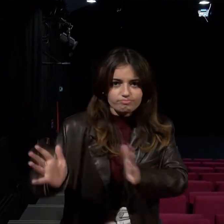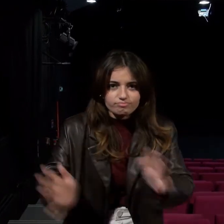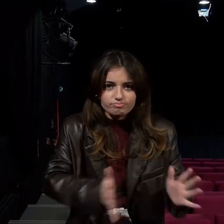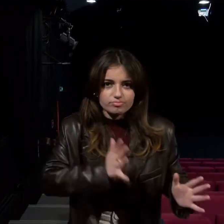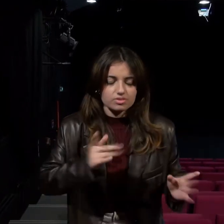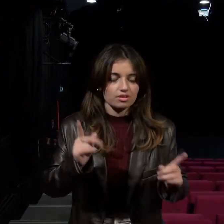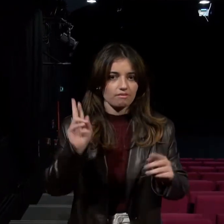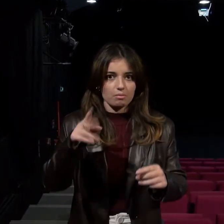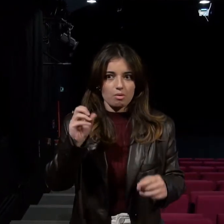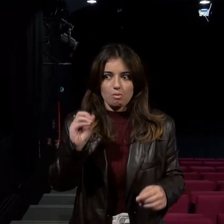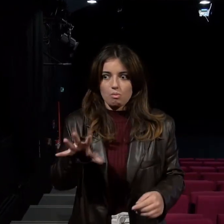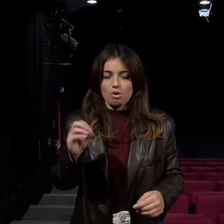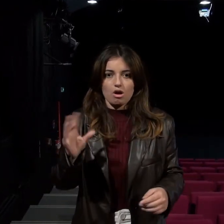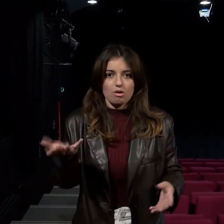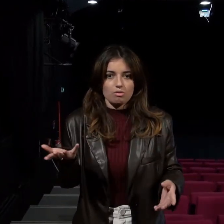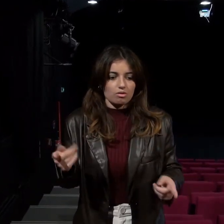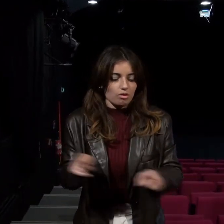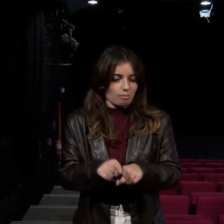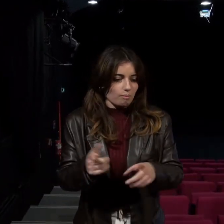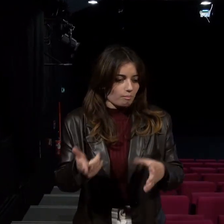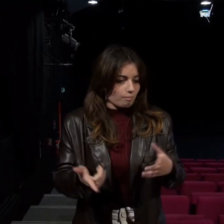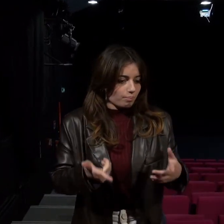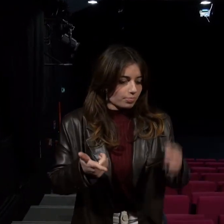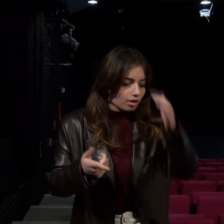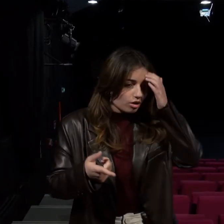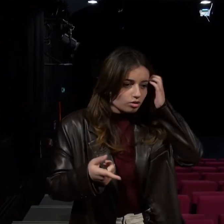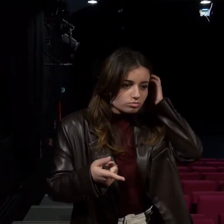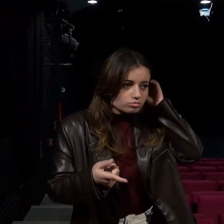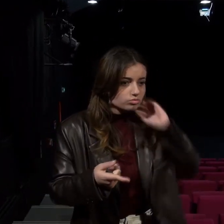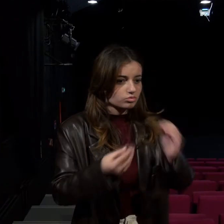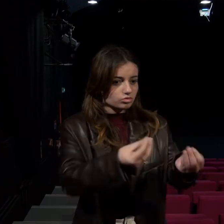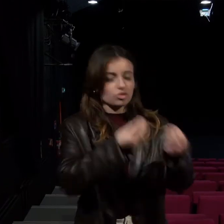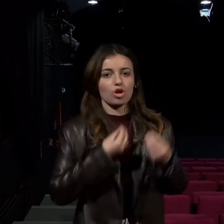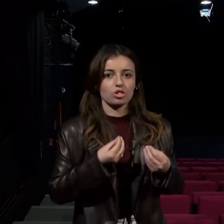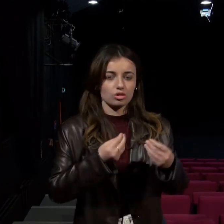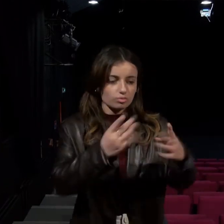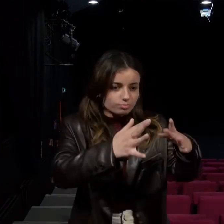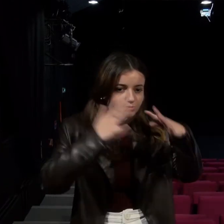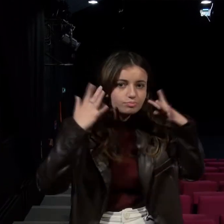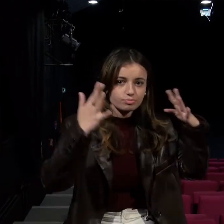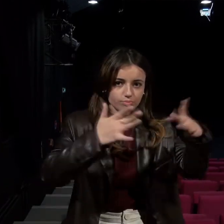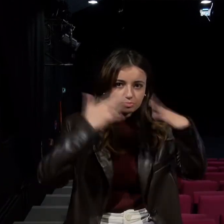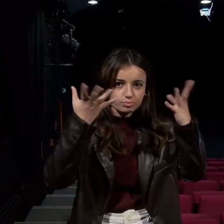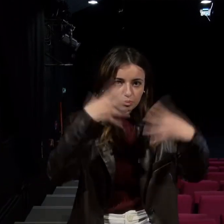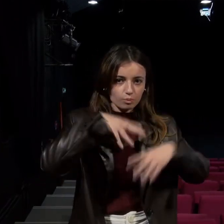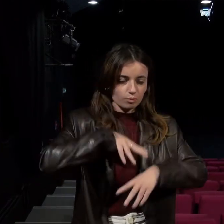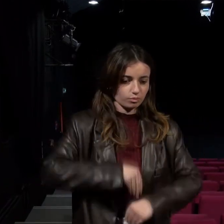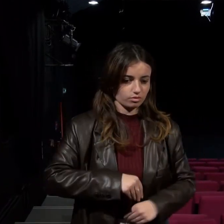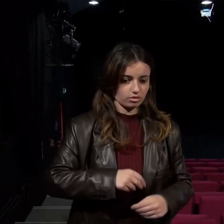waouh ! On se met à la place de chacun de ces enfants.